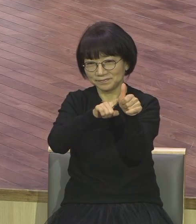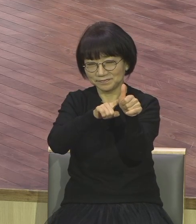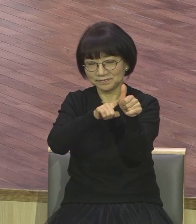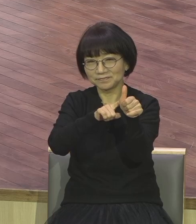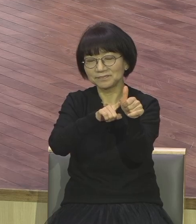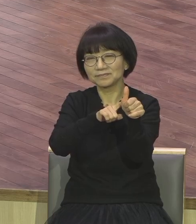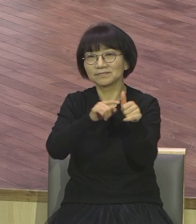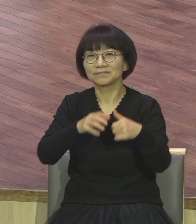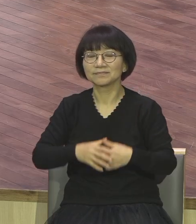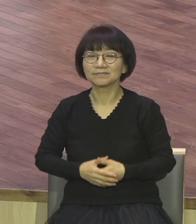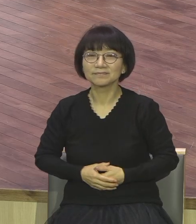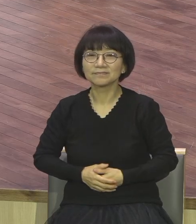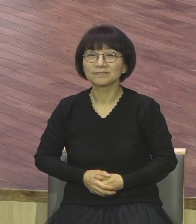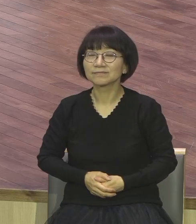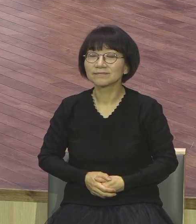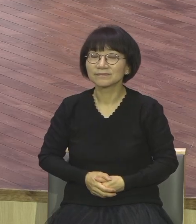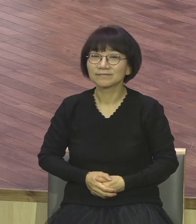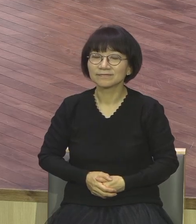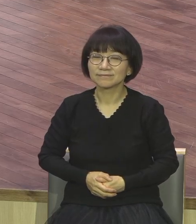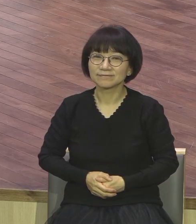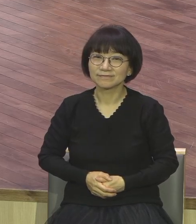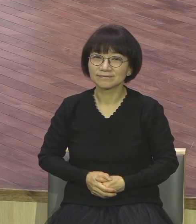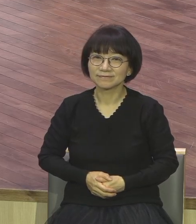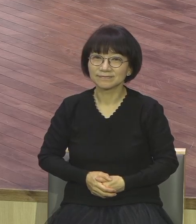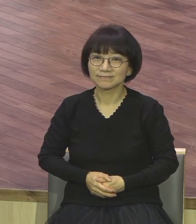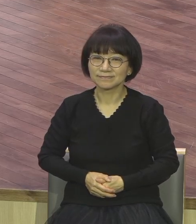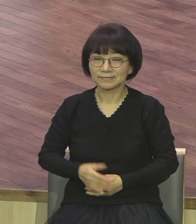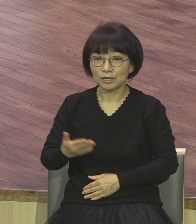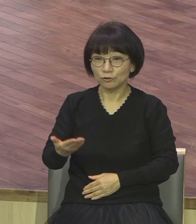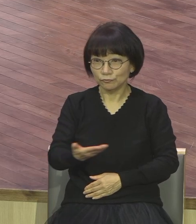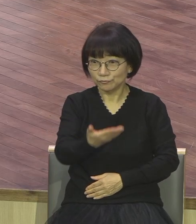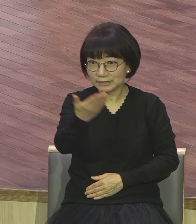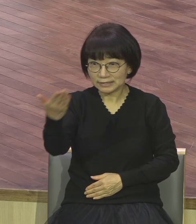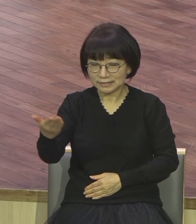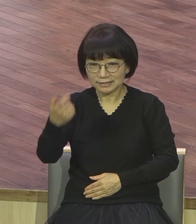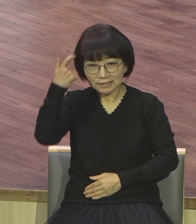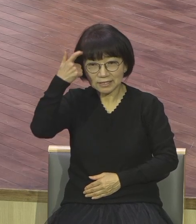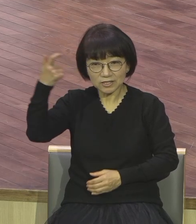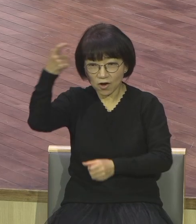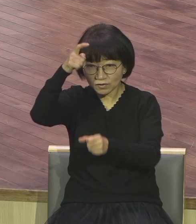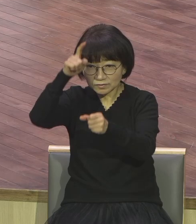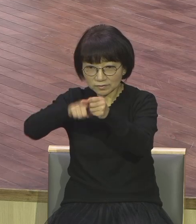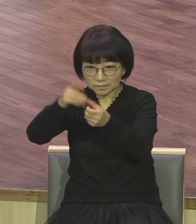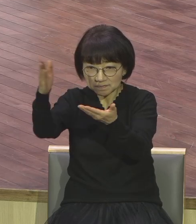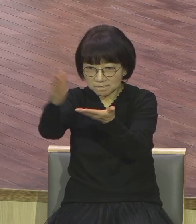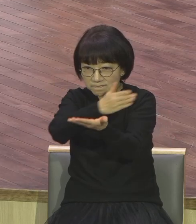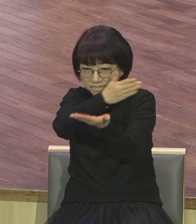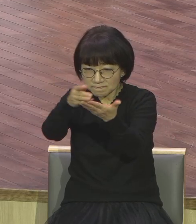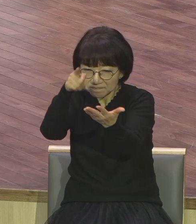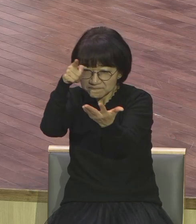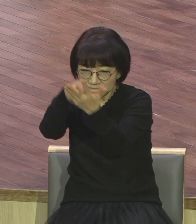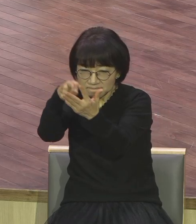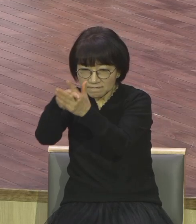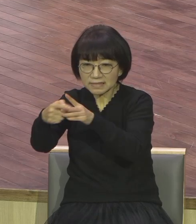우리는 이런 영적 분별력이 있어야 돼요 왜 세상에 문제가 찾아왔고 그것이